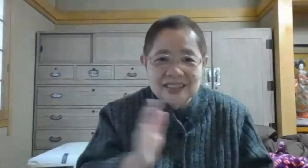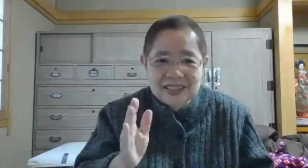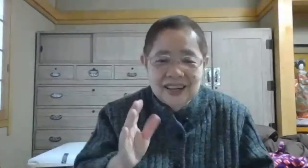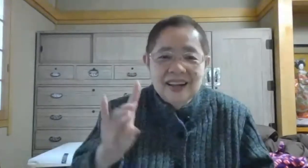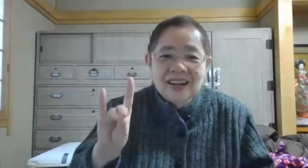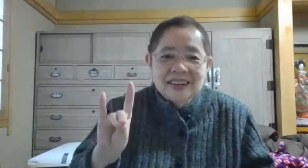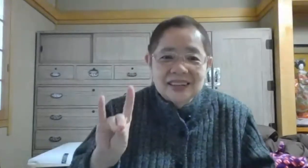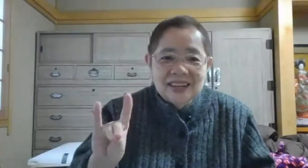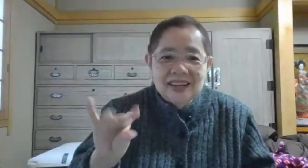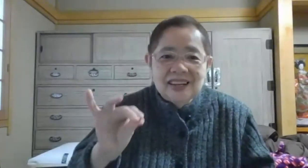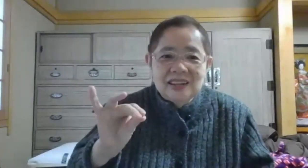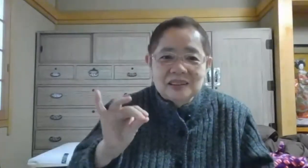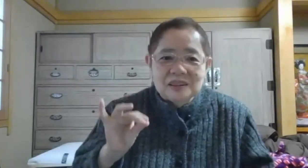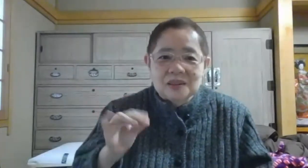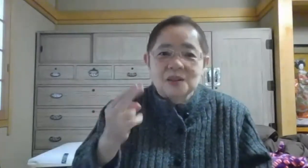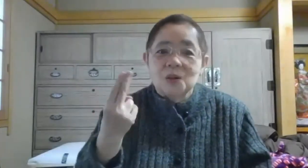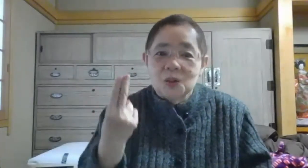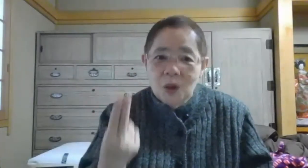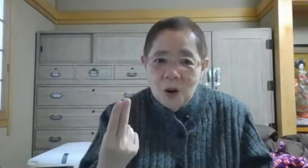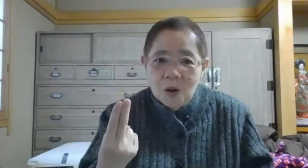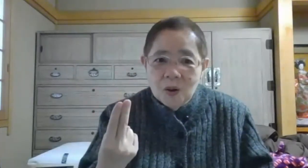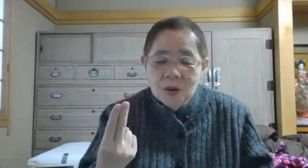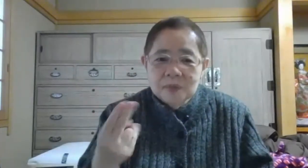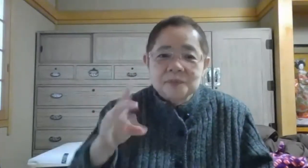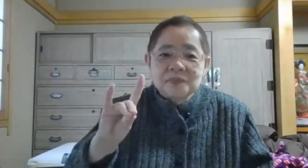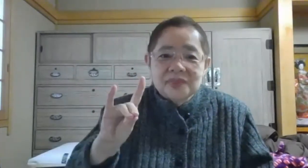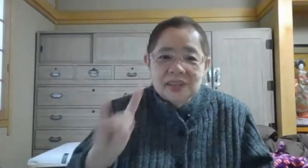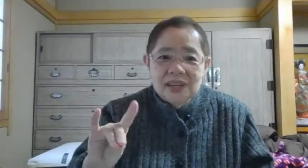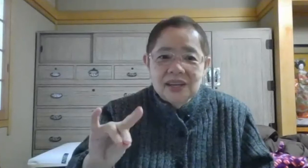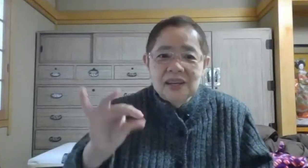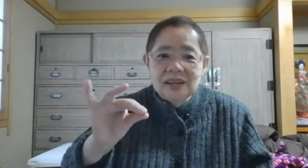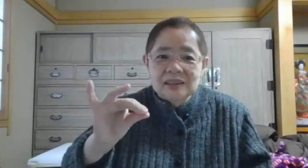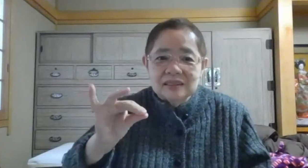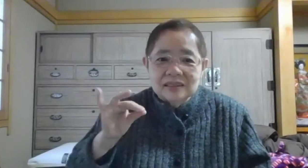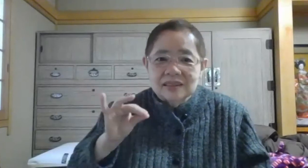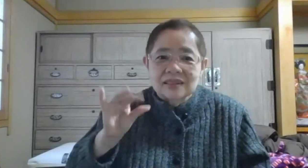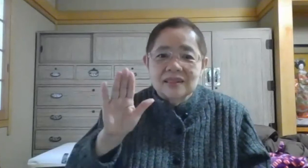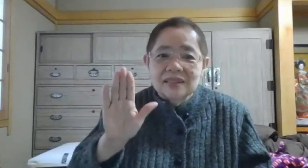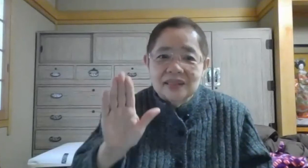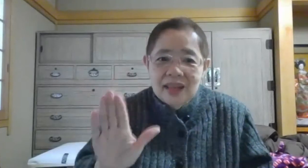ねきーっときーって